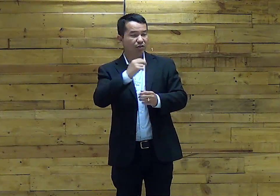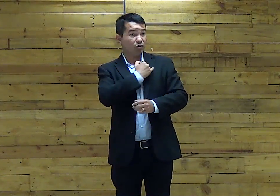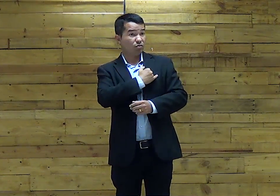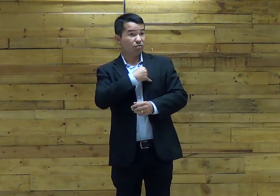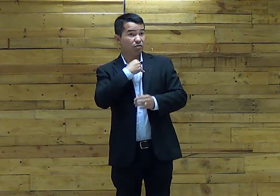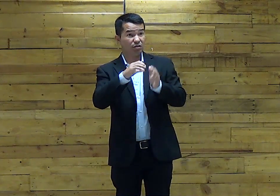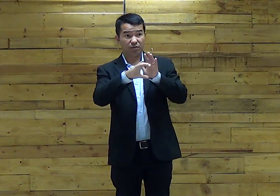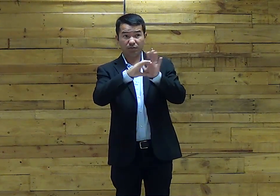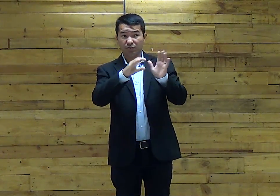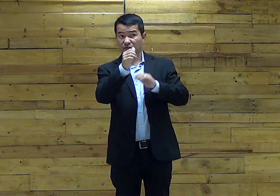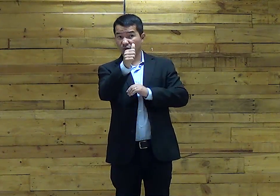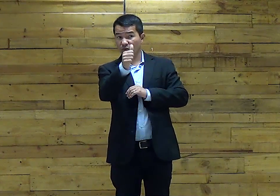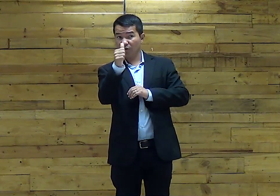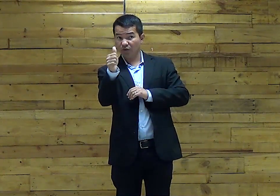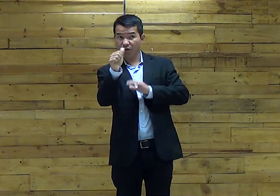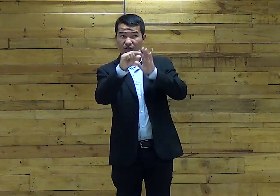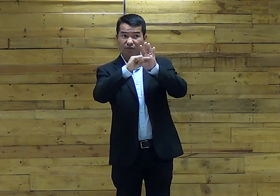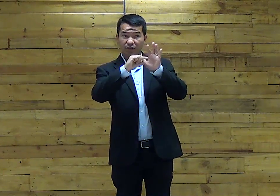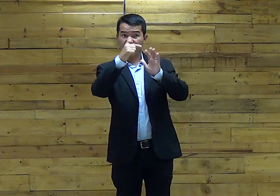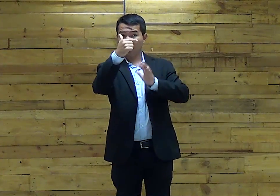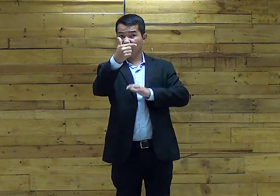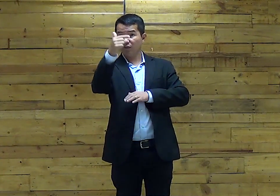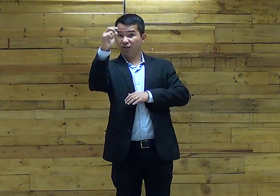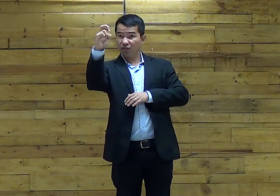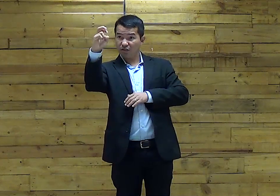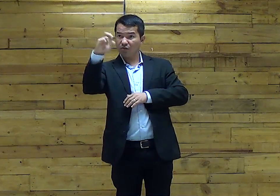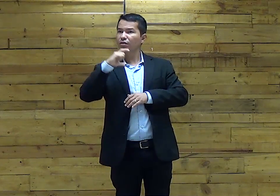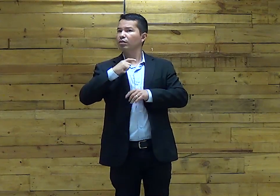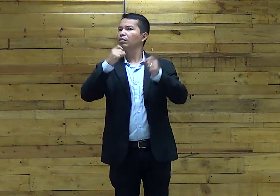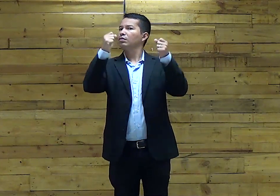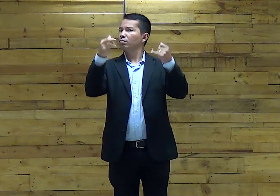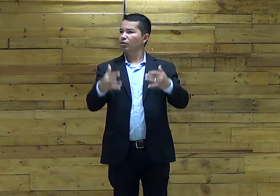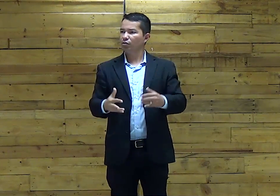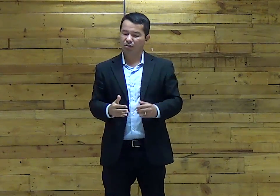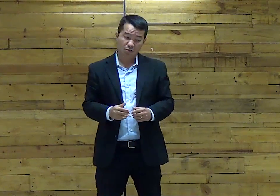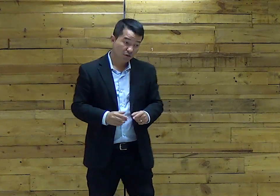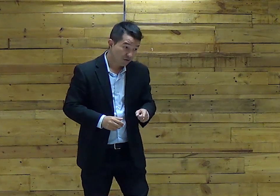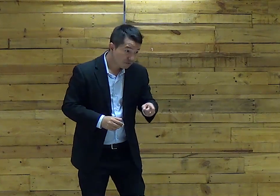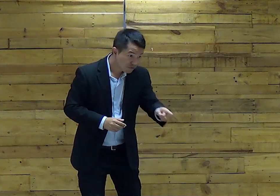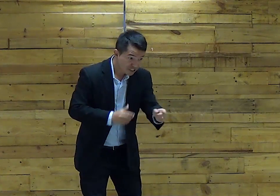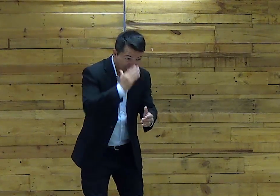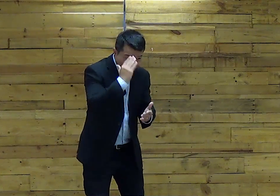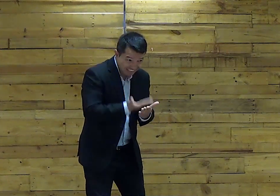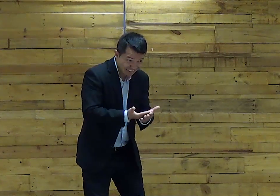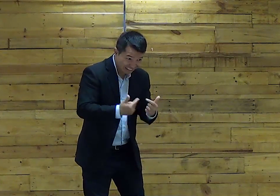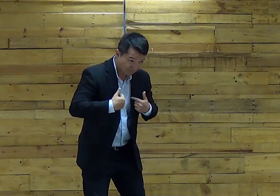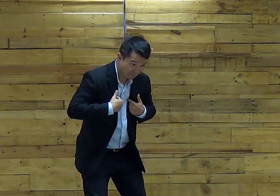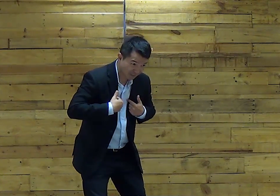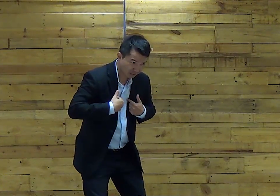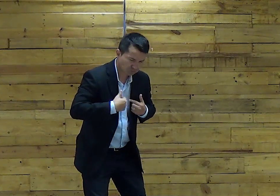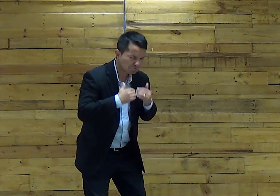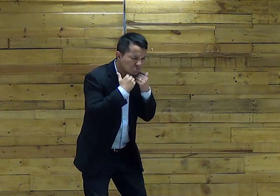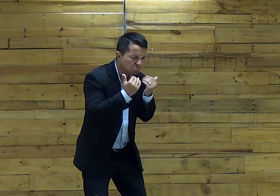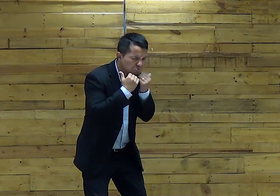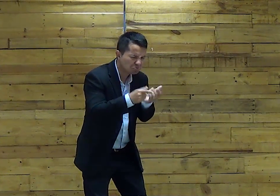eterna E João Nos explica isso Que Se você